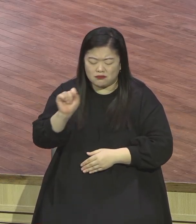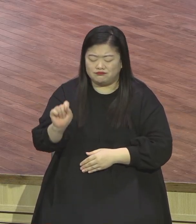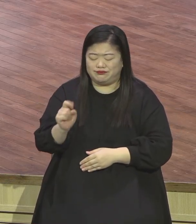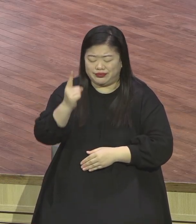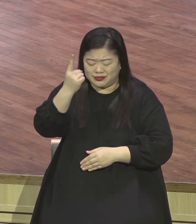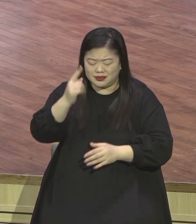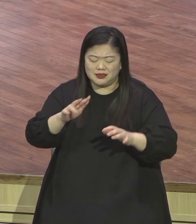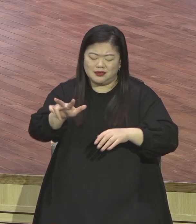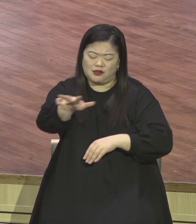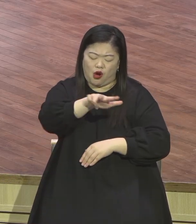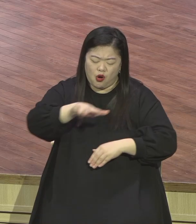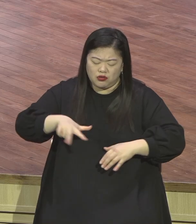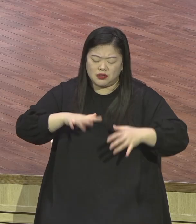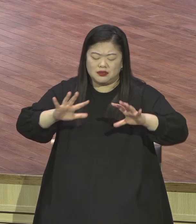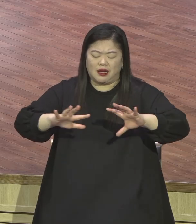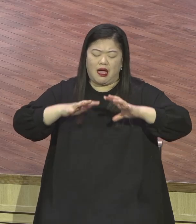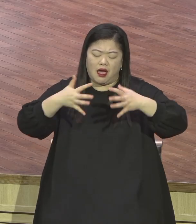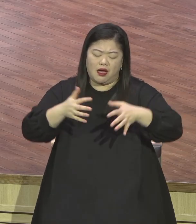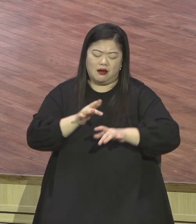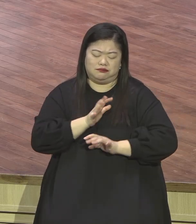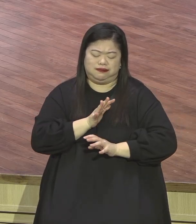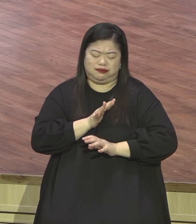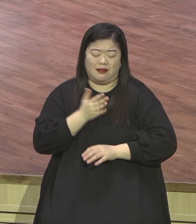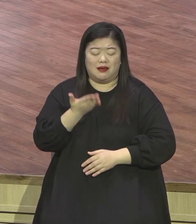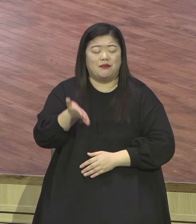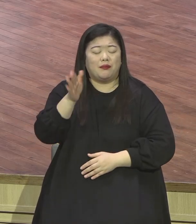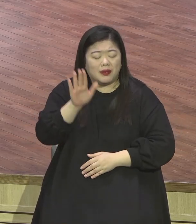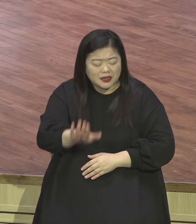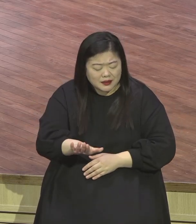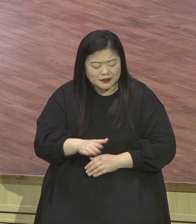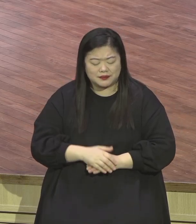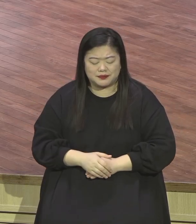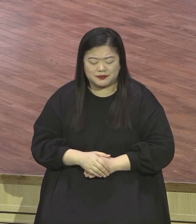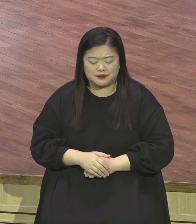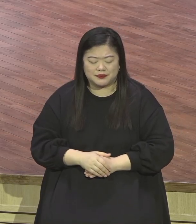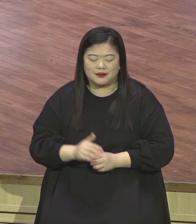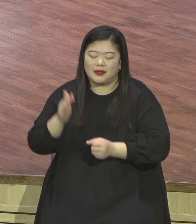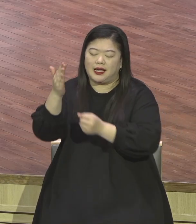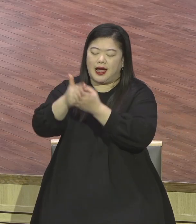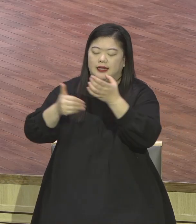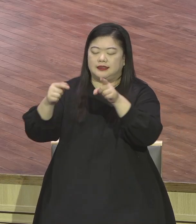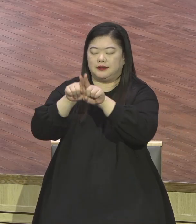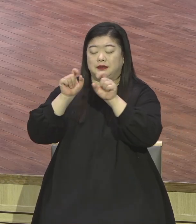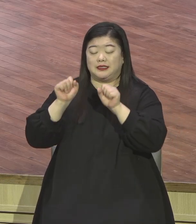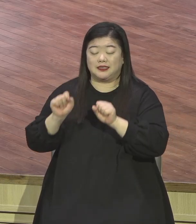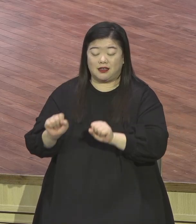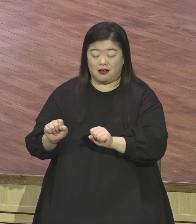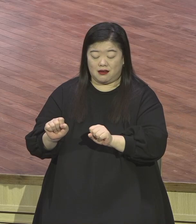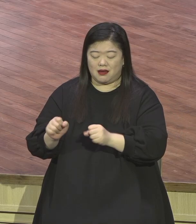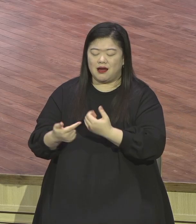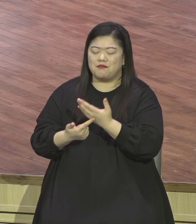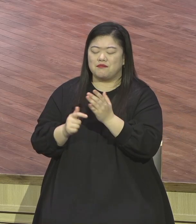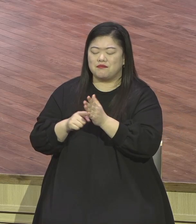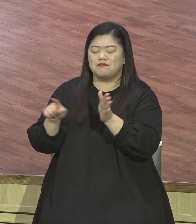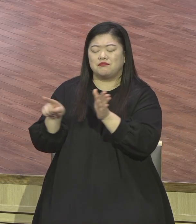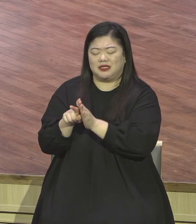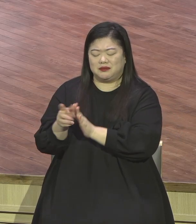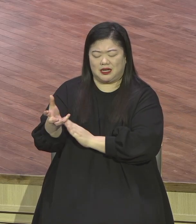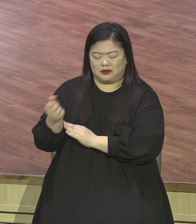초도 속에 지금 빠진 이때에도 불구하고 임마누엘의 의미를 이라야 참 평안 참 감사 참 기쁨